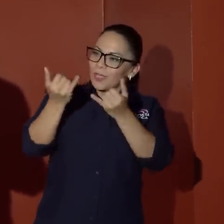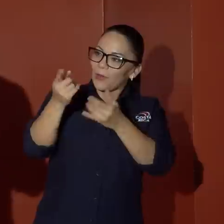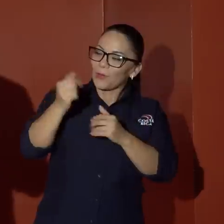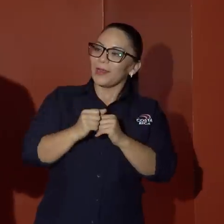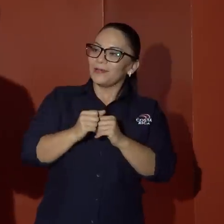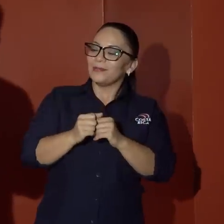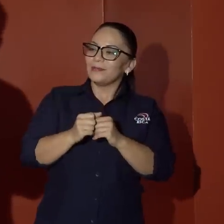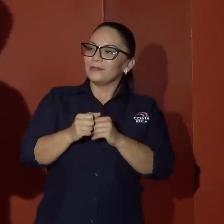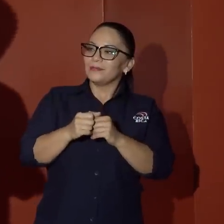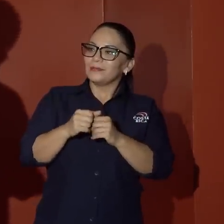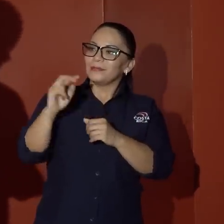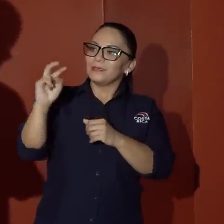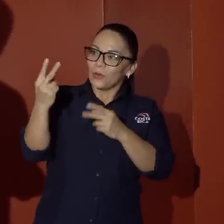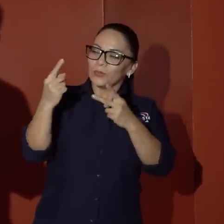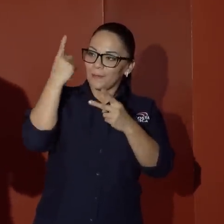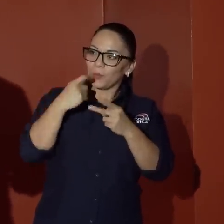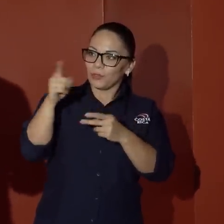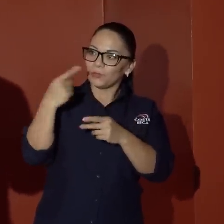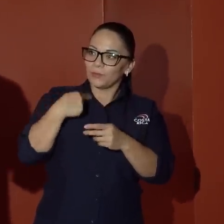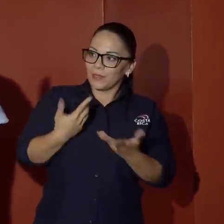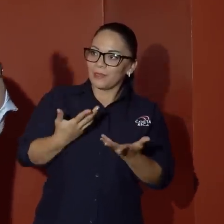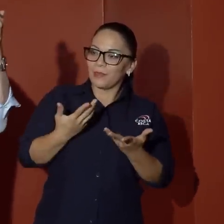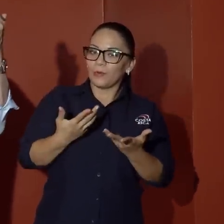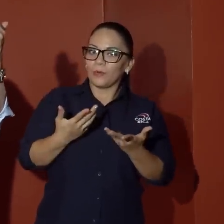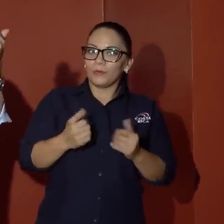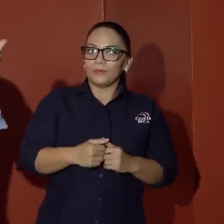pregunta que usted me hace.